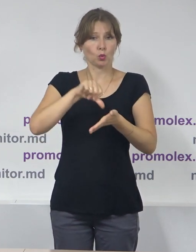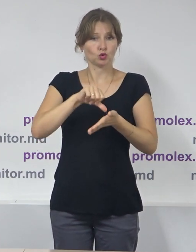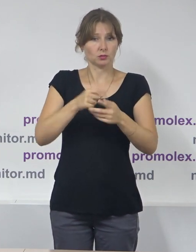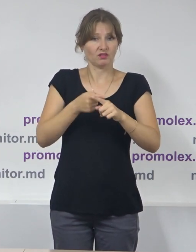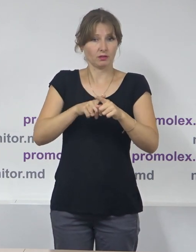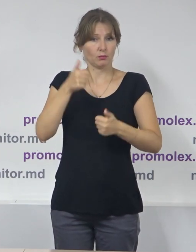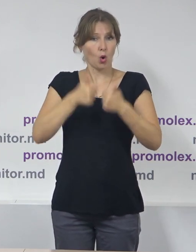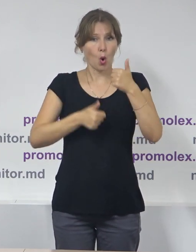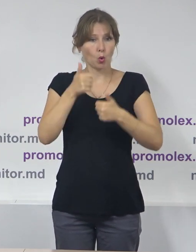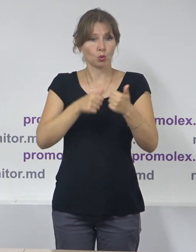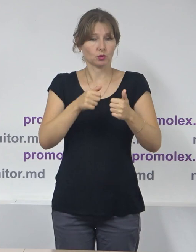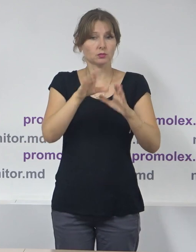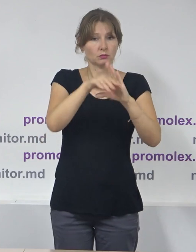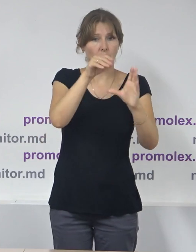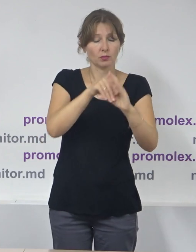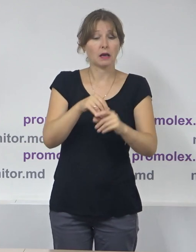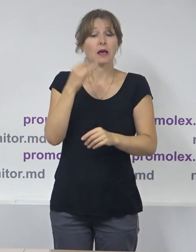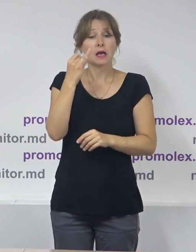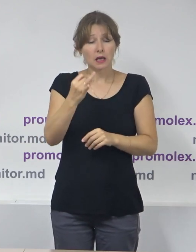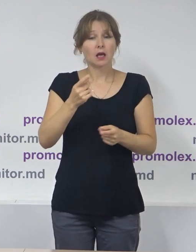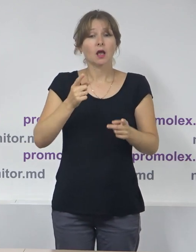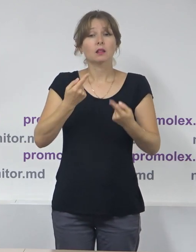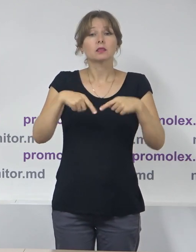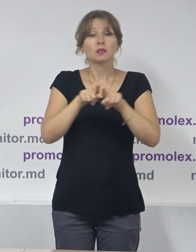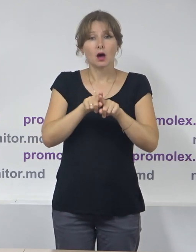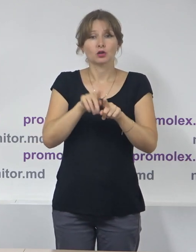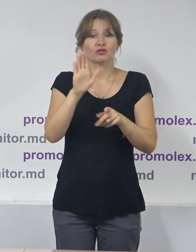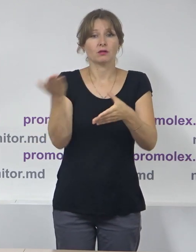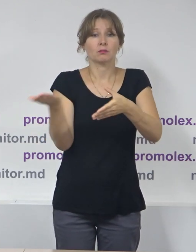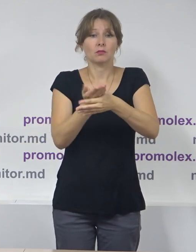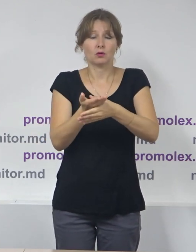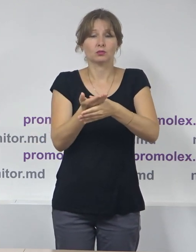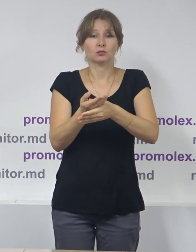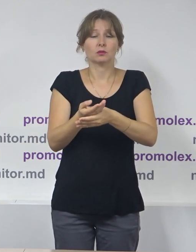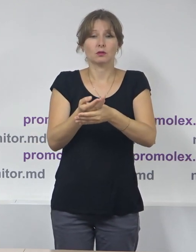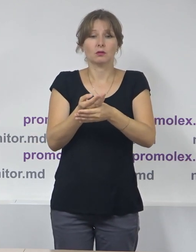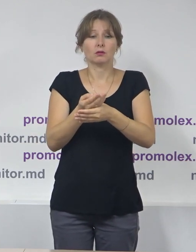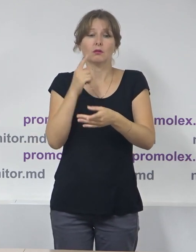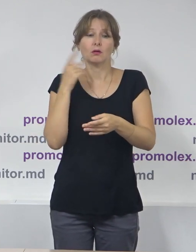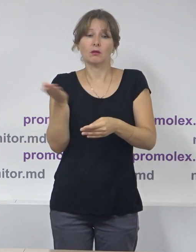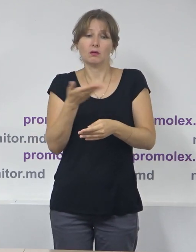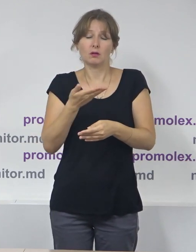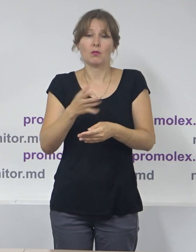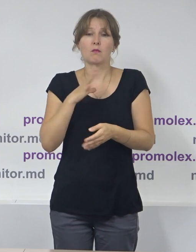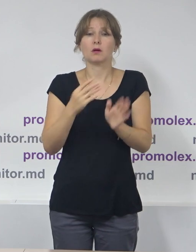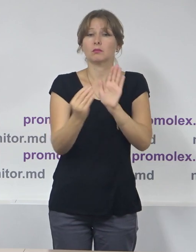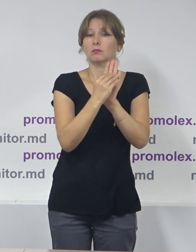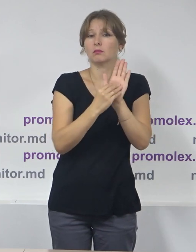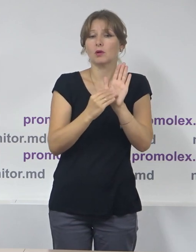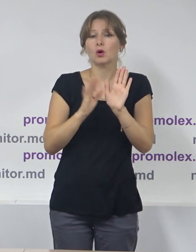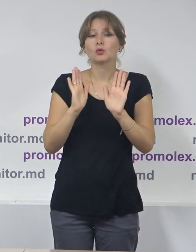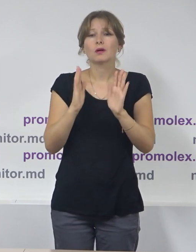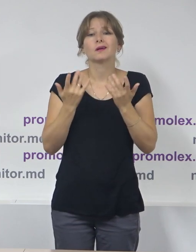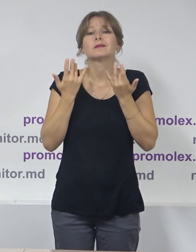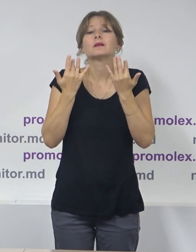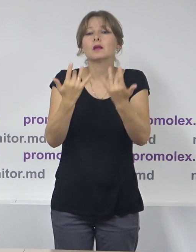capitol, din raport, au fost incluse la această etapă doar câteva reperii